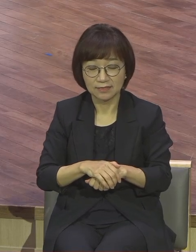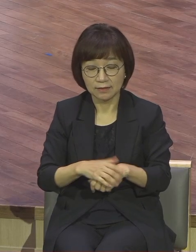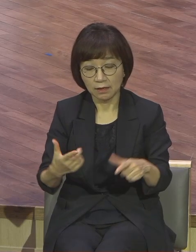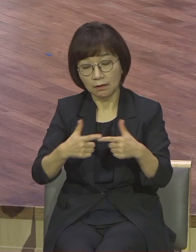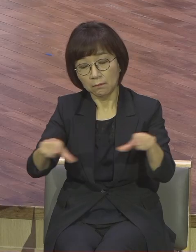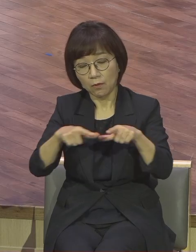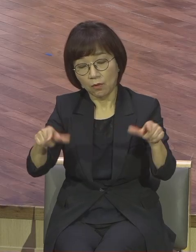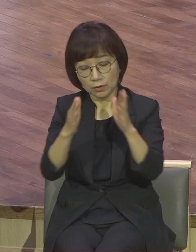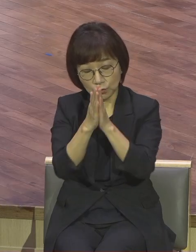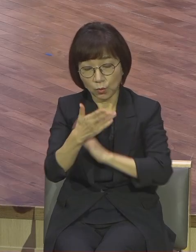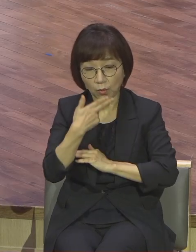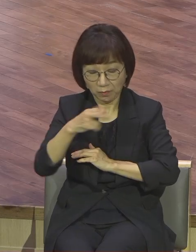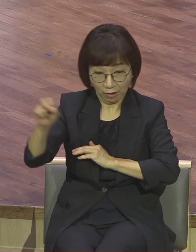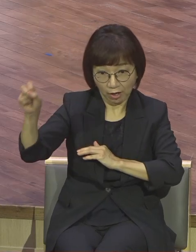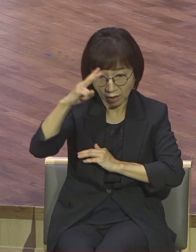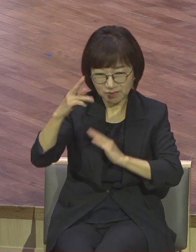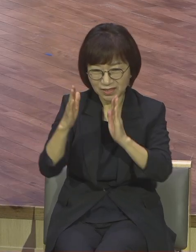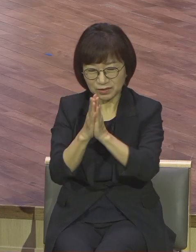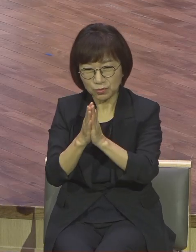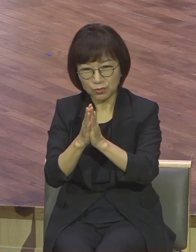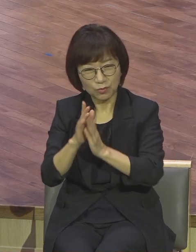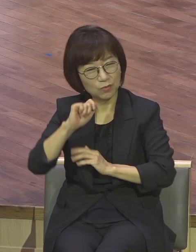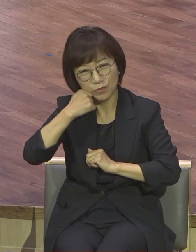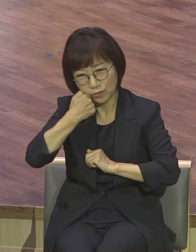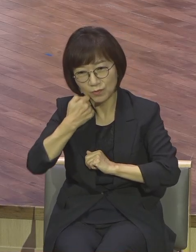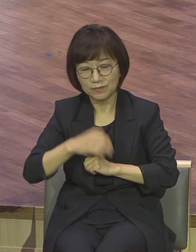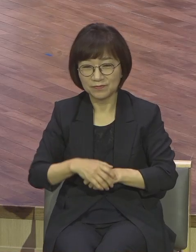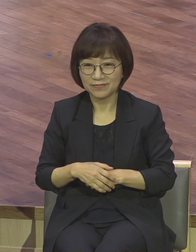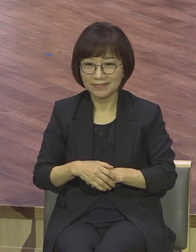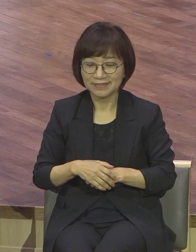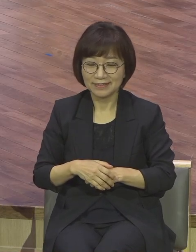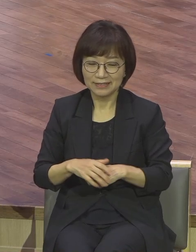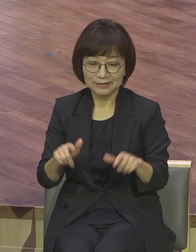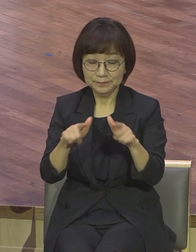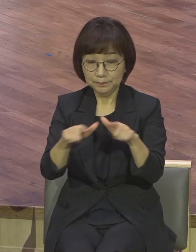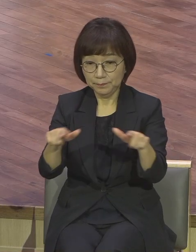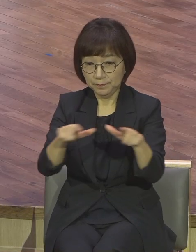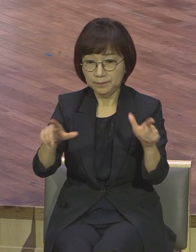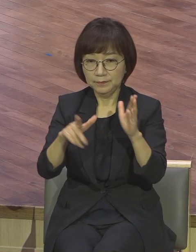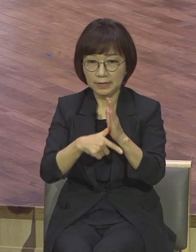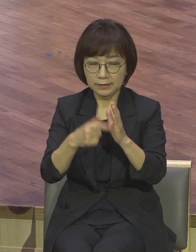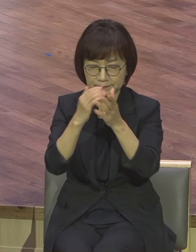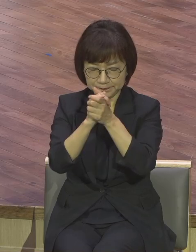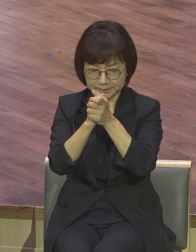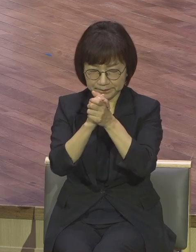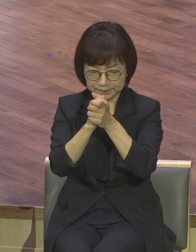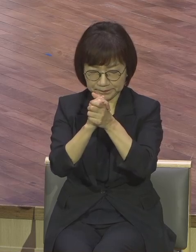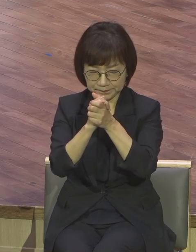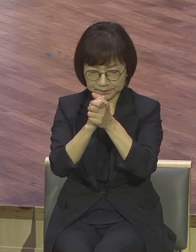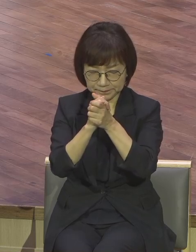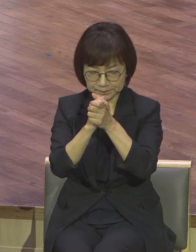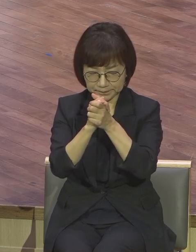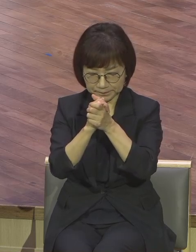그래서 기도를 평상시 기도 많이 하는 장노님들은 대표 기도하도 별로 부담이 크게 없지요